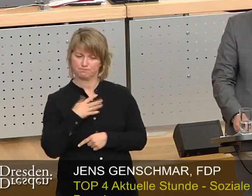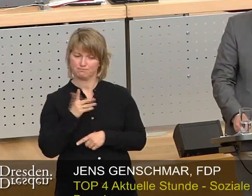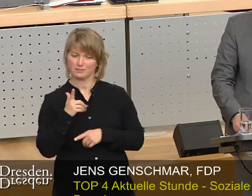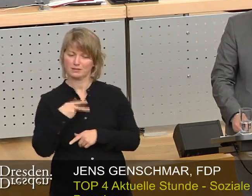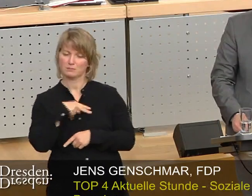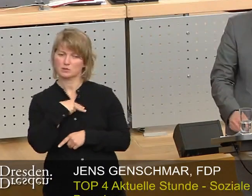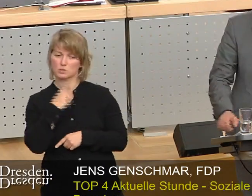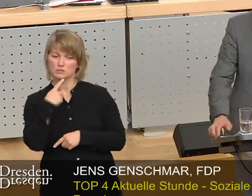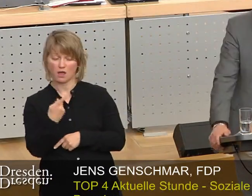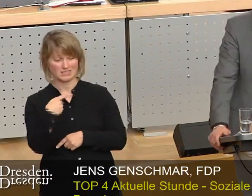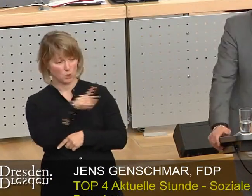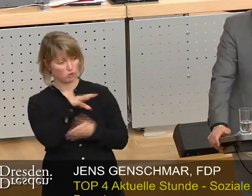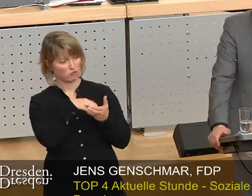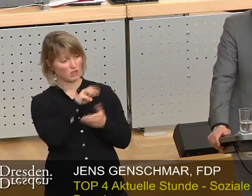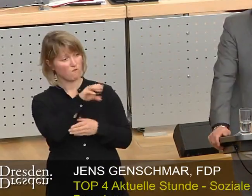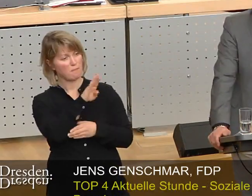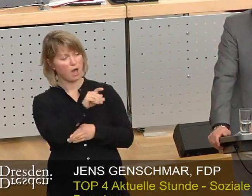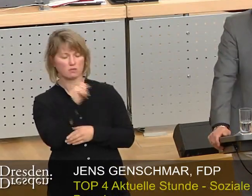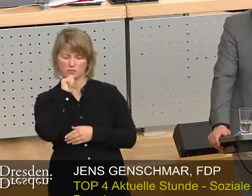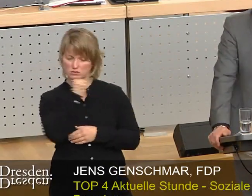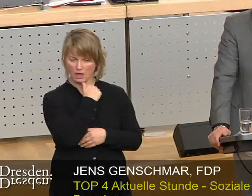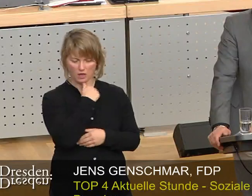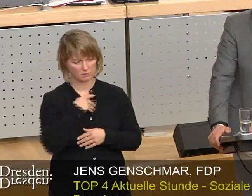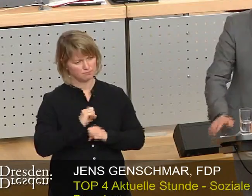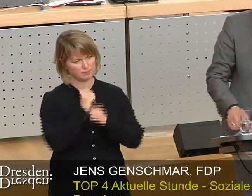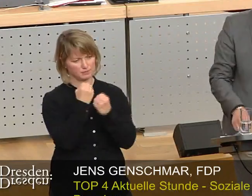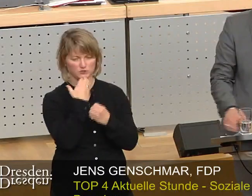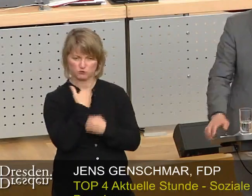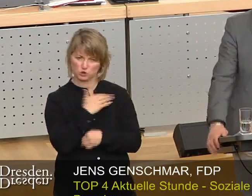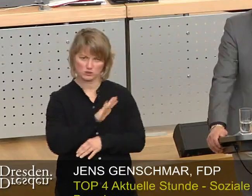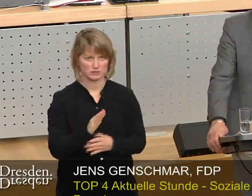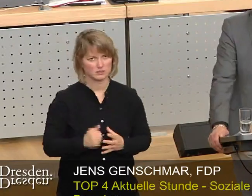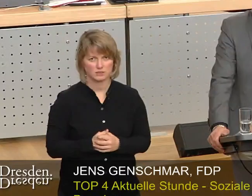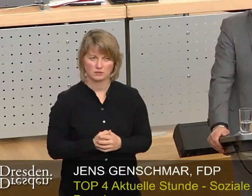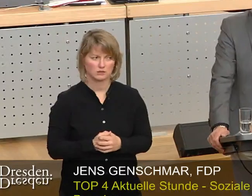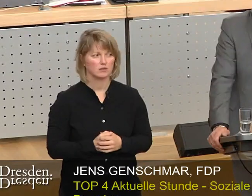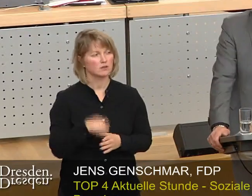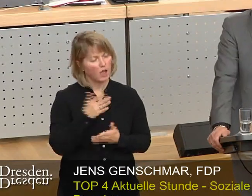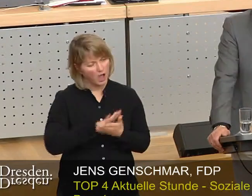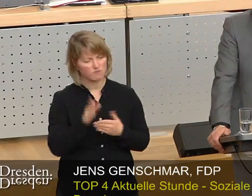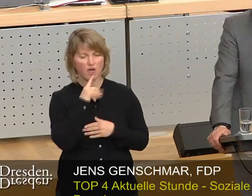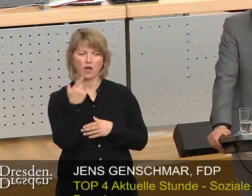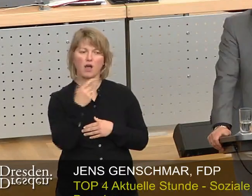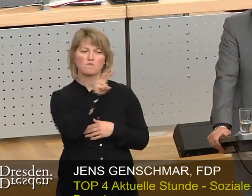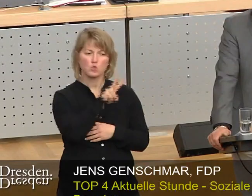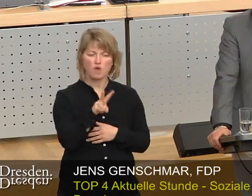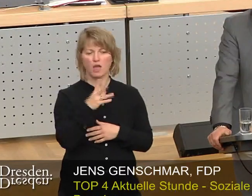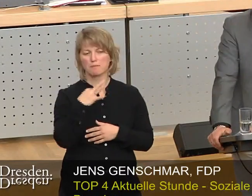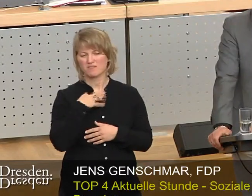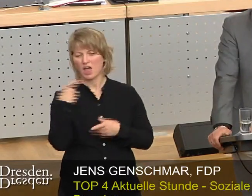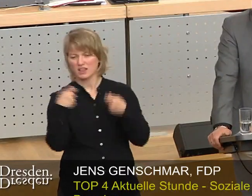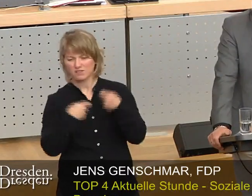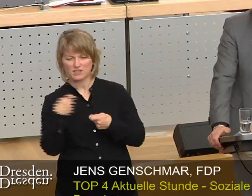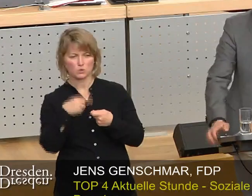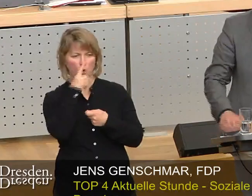sagen Nein zur städtischen WOBA. Lassen Sie uns für Partner wie Genossenschaft, Venovia und private Investoren